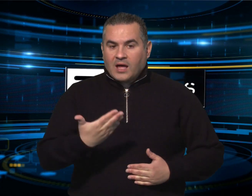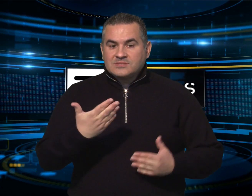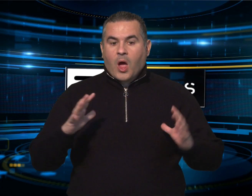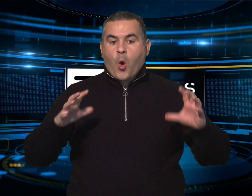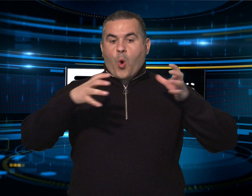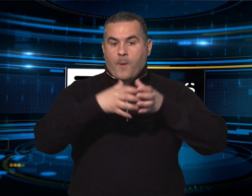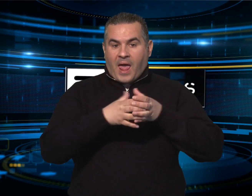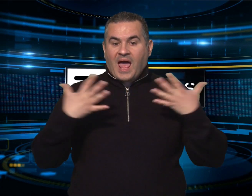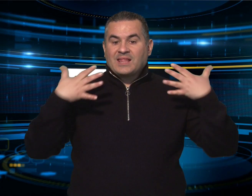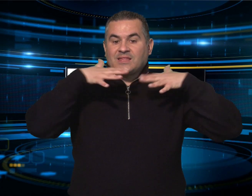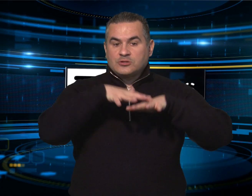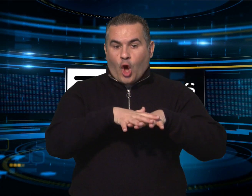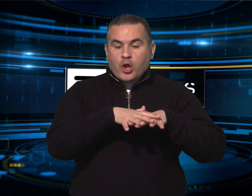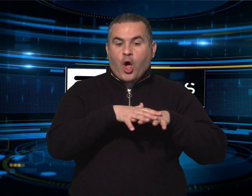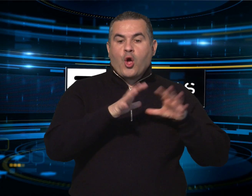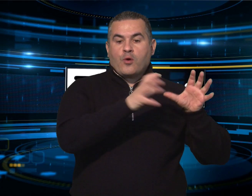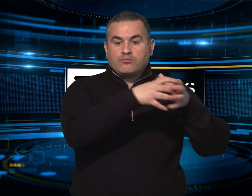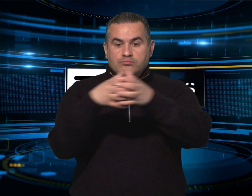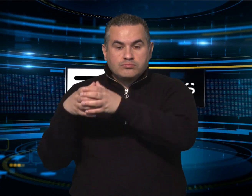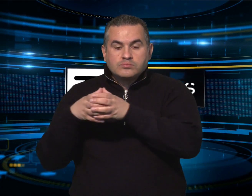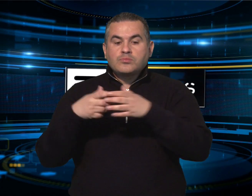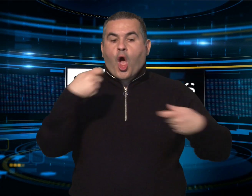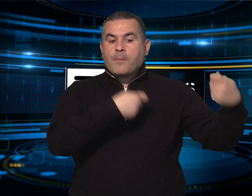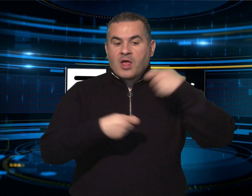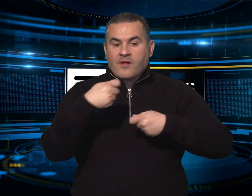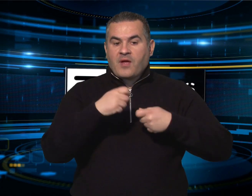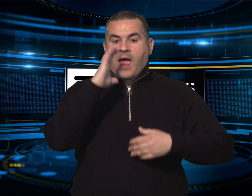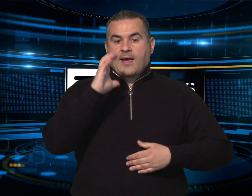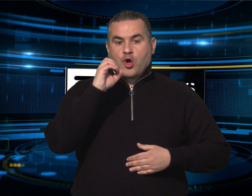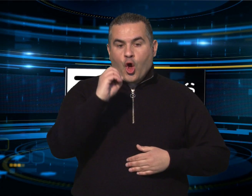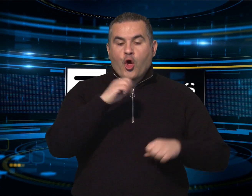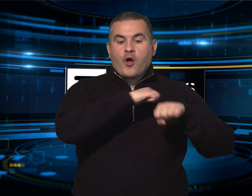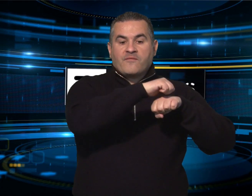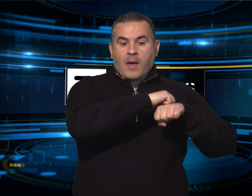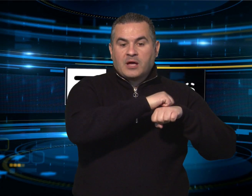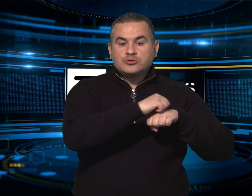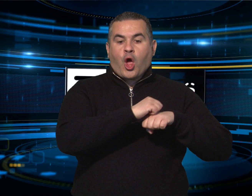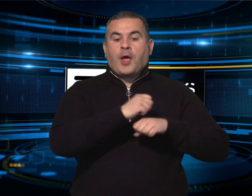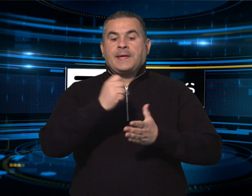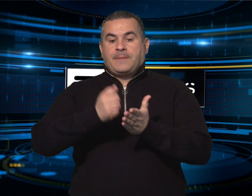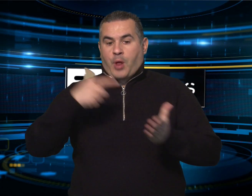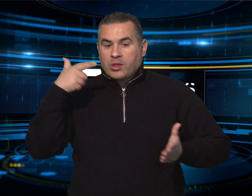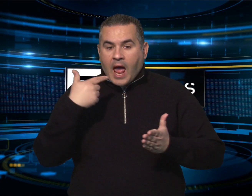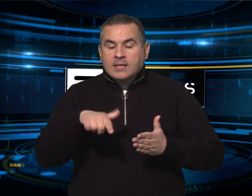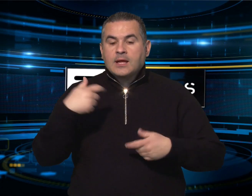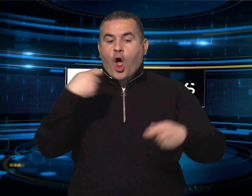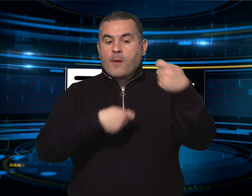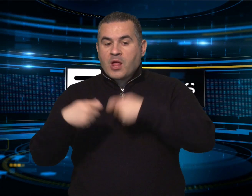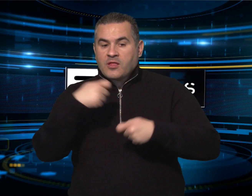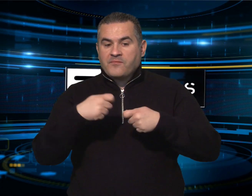Grazie alla comune integrazione nella filiera cooperativa, Acao Formaggi, principale azienda nazionale di raccolta e trasformazione di latte di pecora,